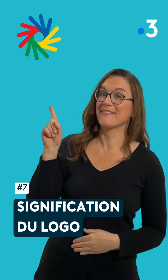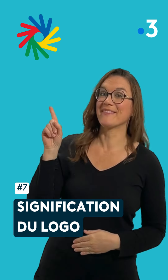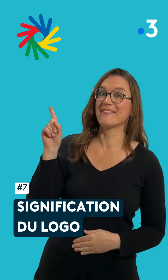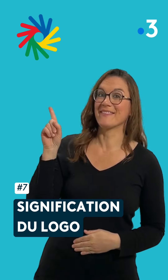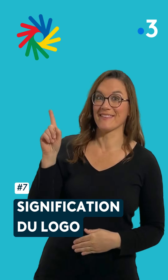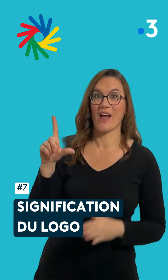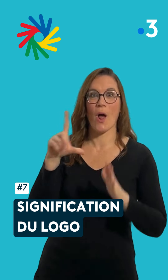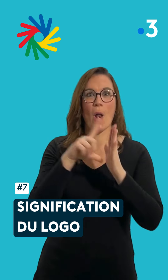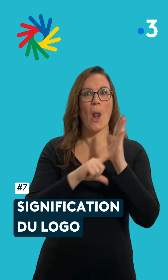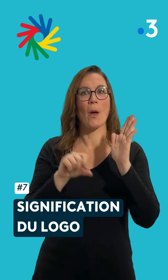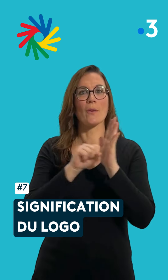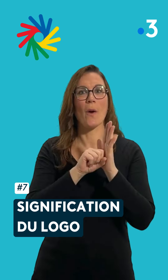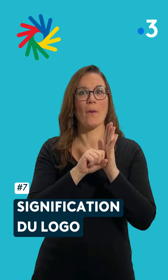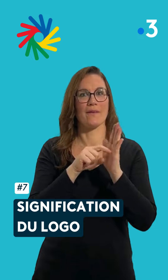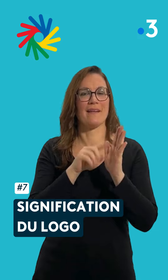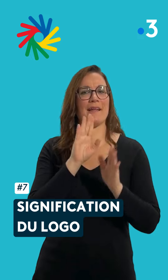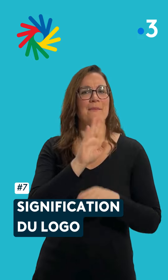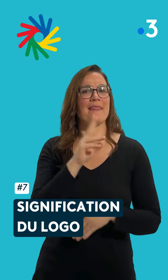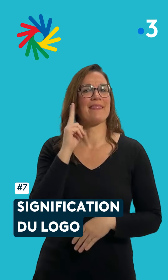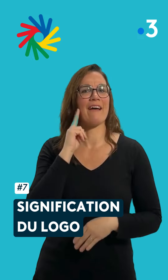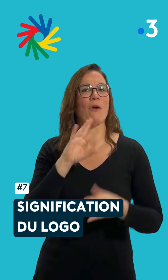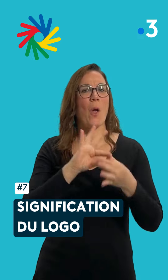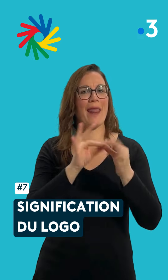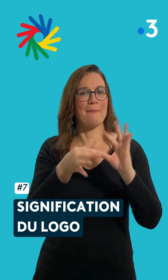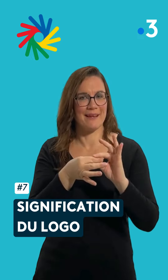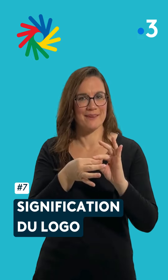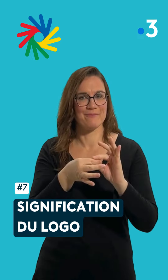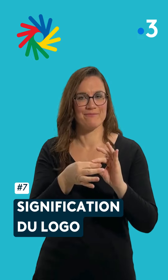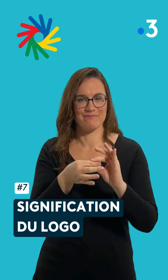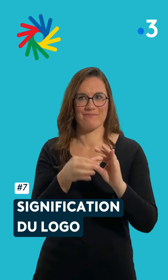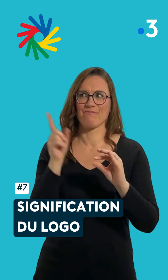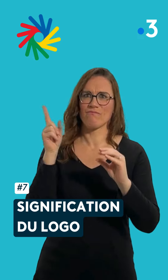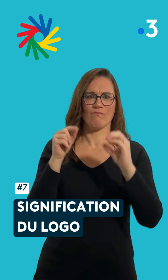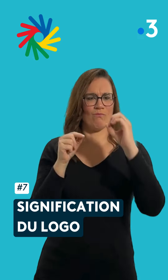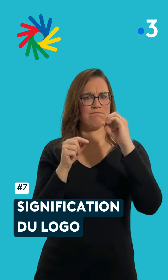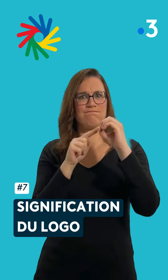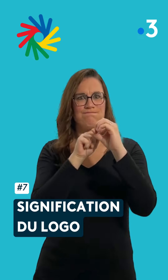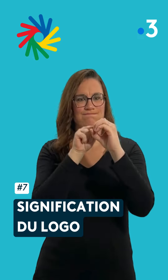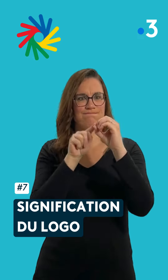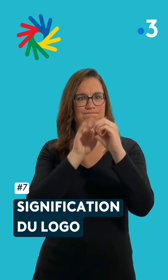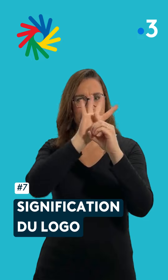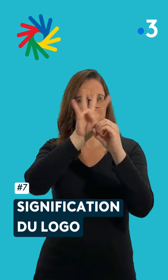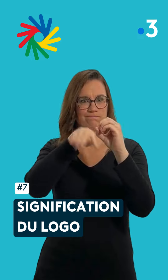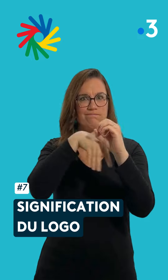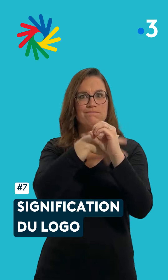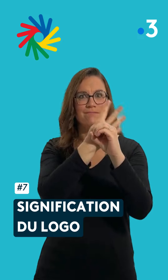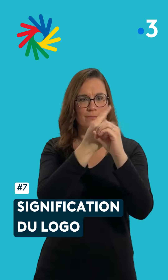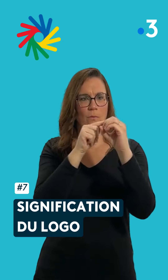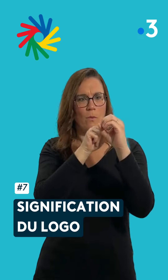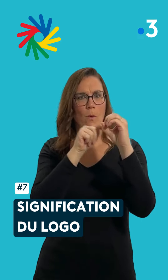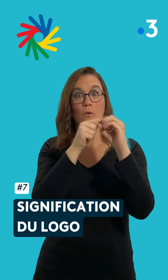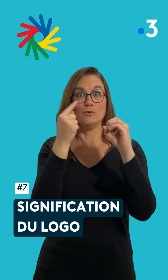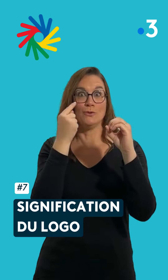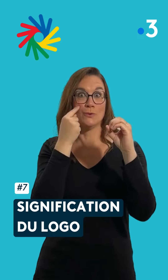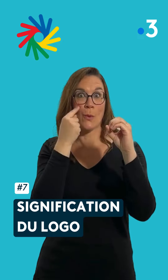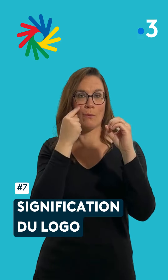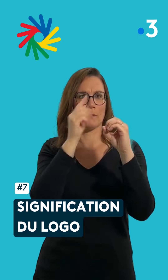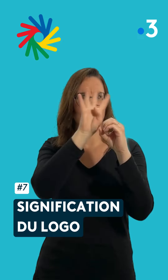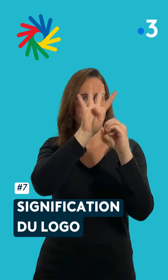Le logo des Deflympics, ce sont 4 mains qui entourent un œil pour signifier que ces Jeux